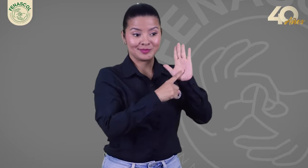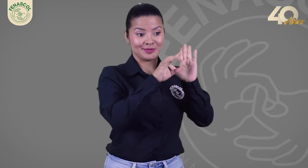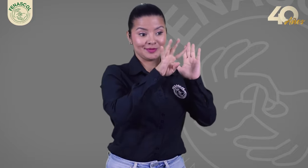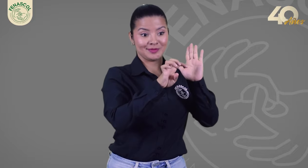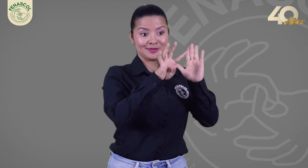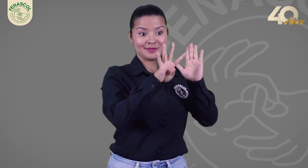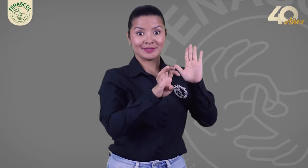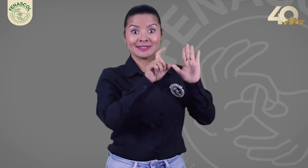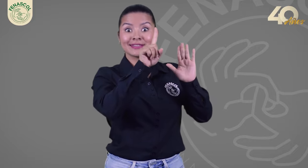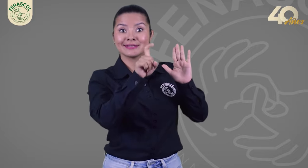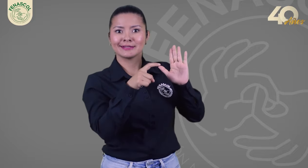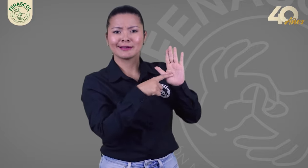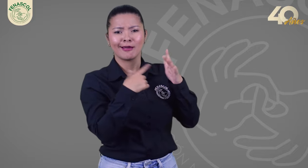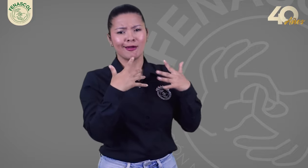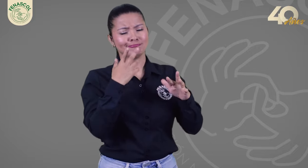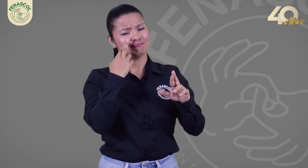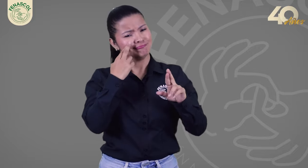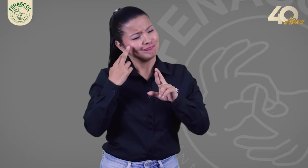reconocida por la ley 324